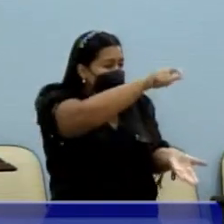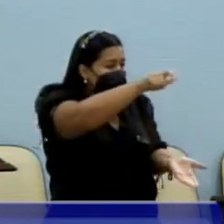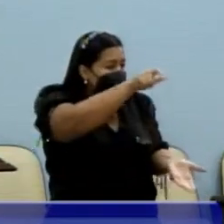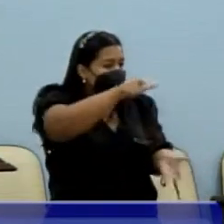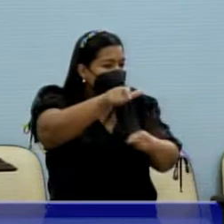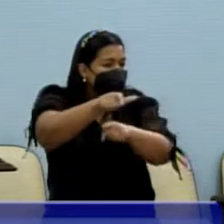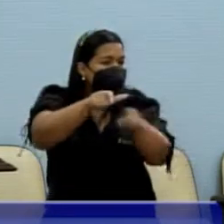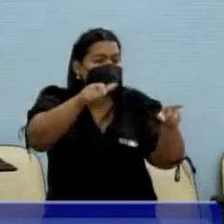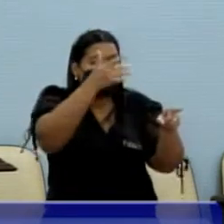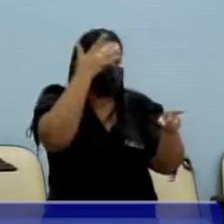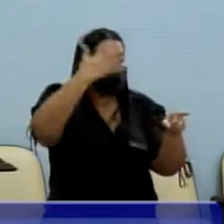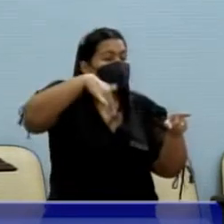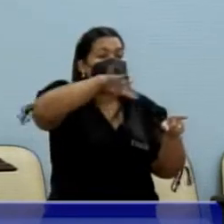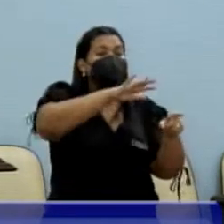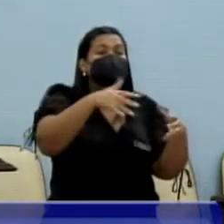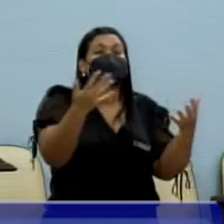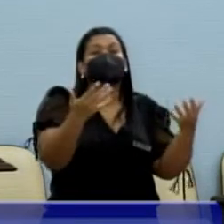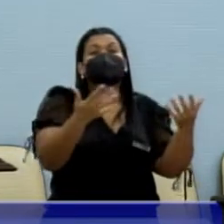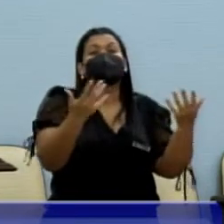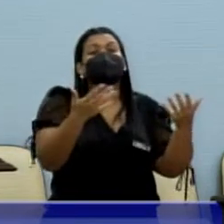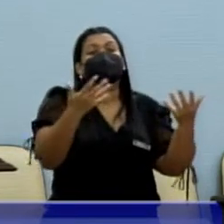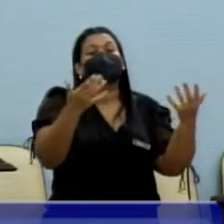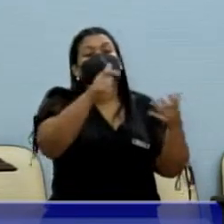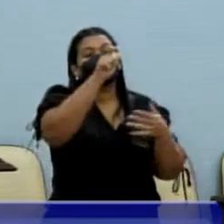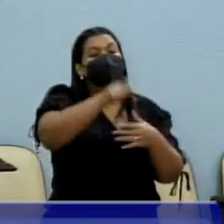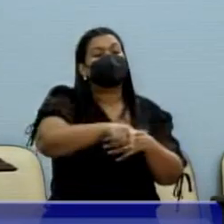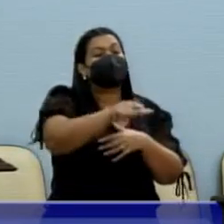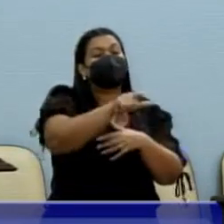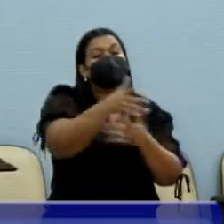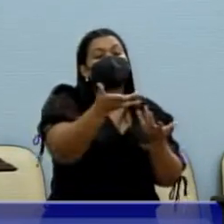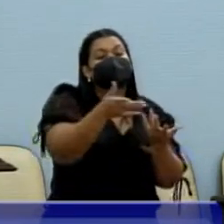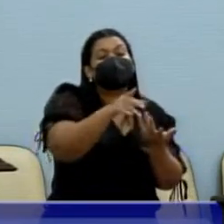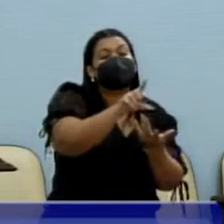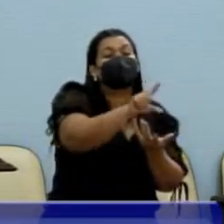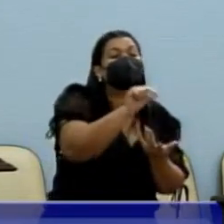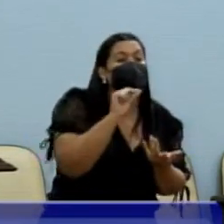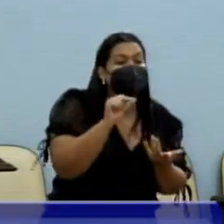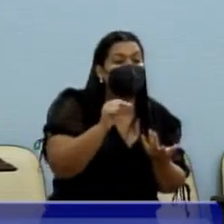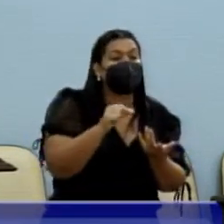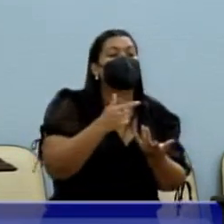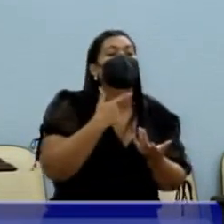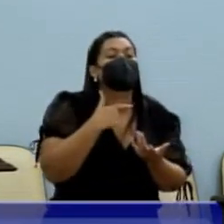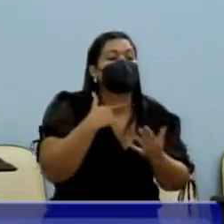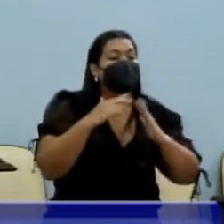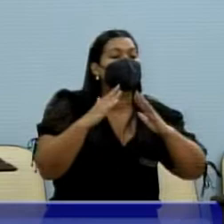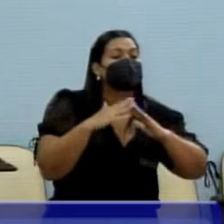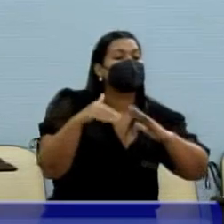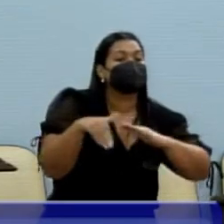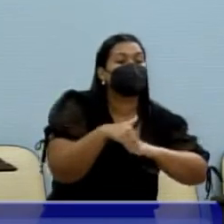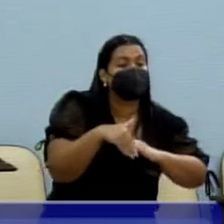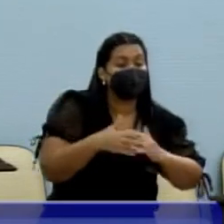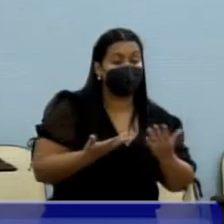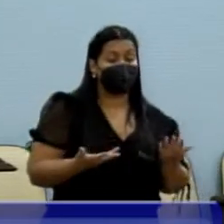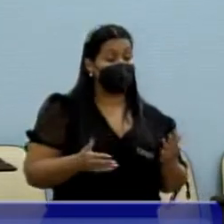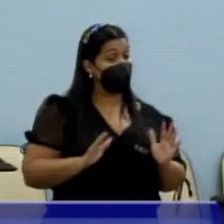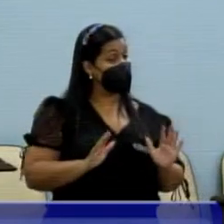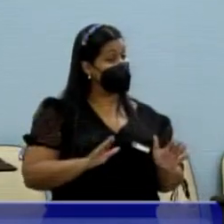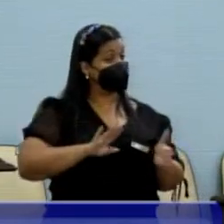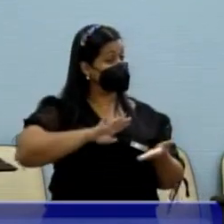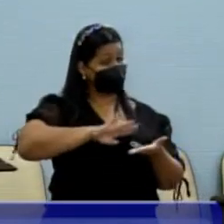fossem uma escolha à situação de indignidade, e não é.